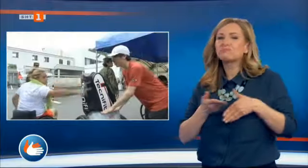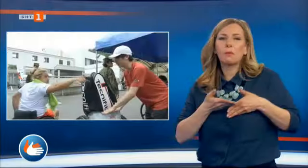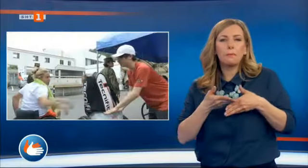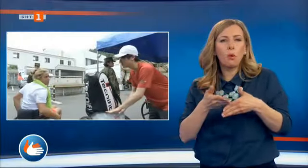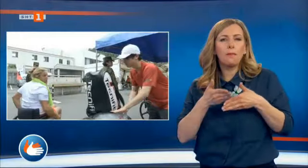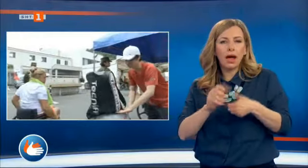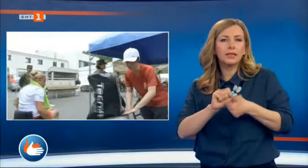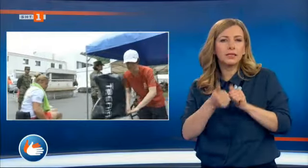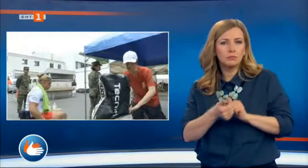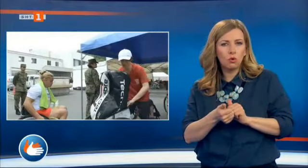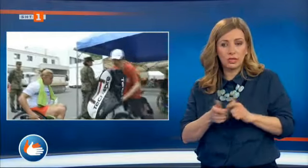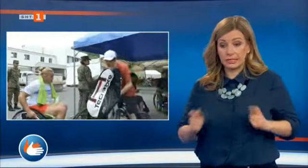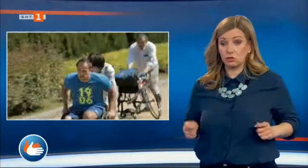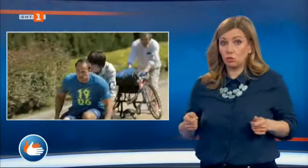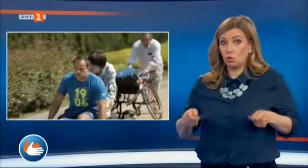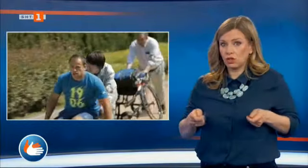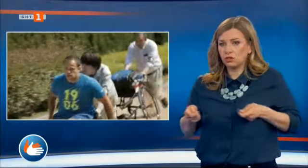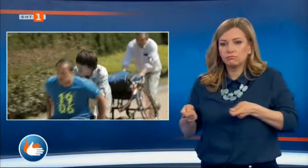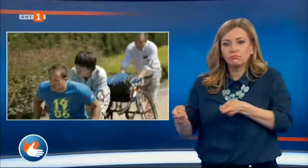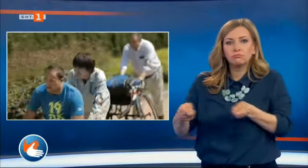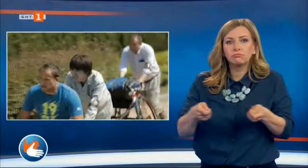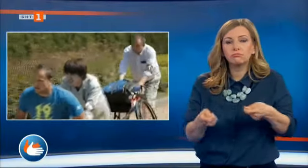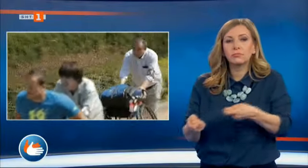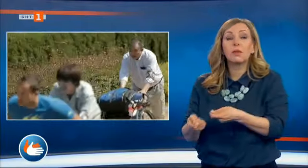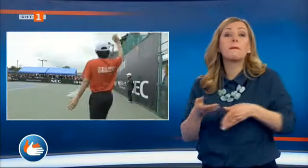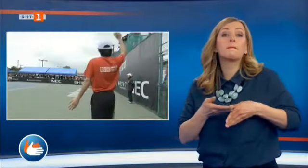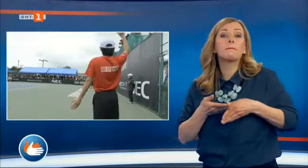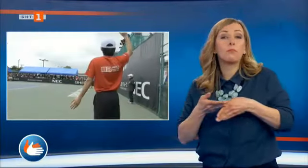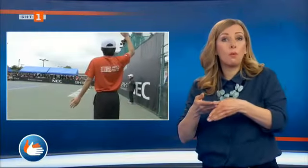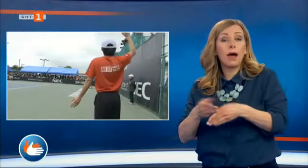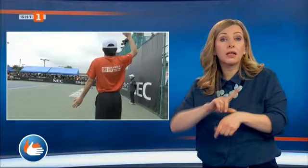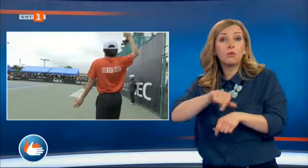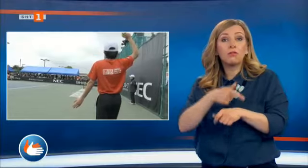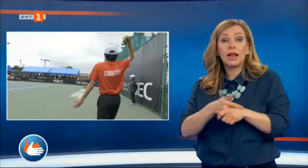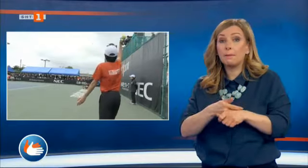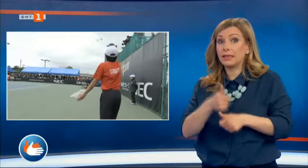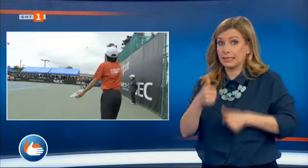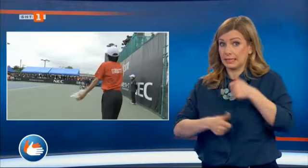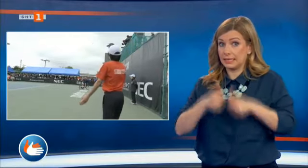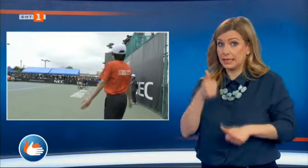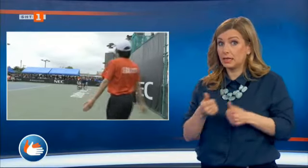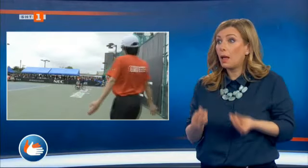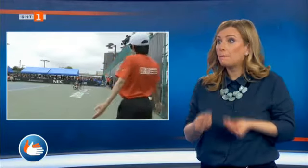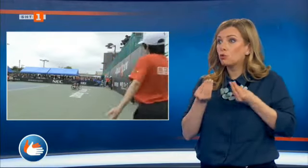спортистите си инвалидните им колички, да им помагат по време на матчовете и да подготвят кортовете.